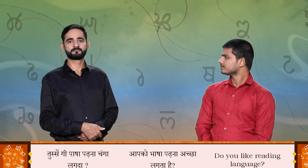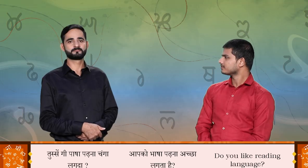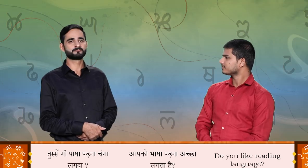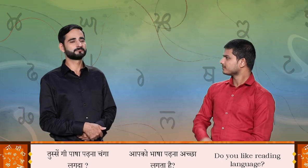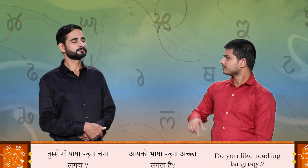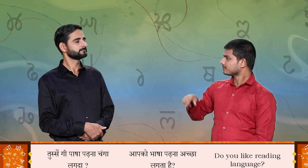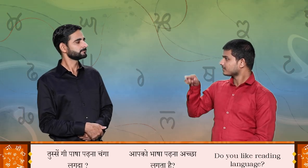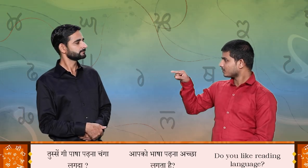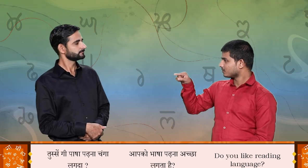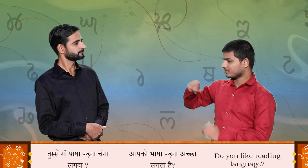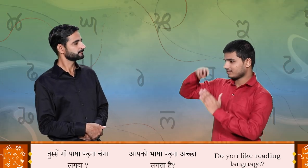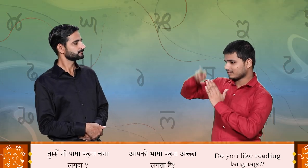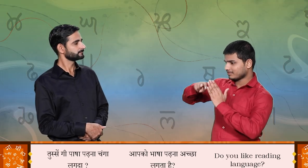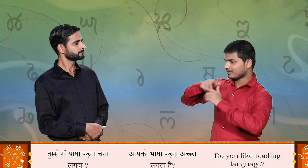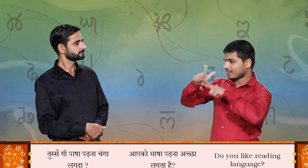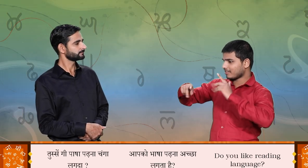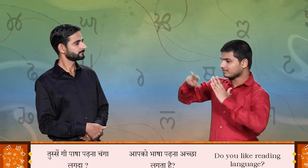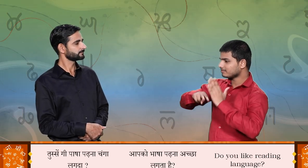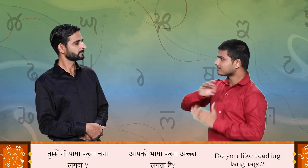तुसें की पाशा पढ़ना चंगा लग दे है